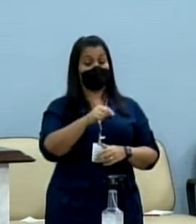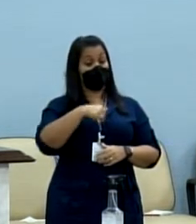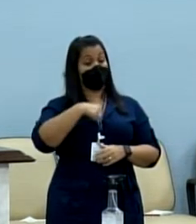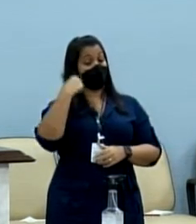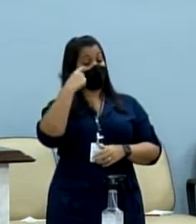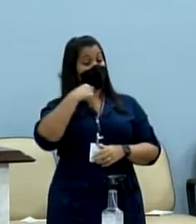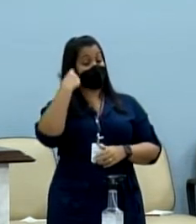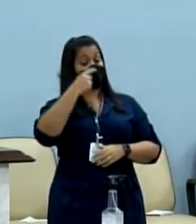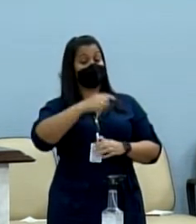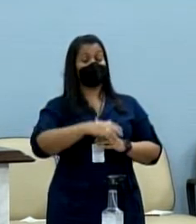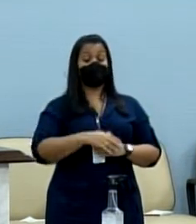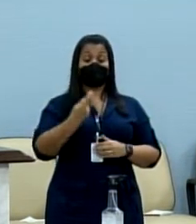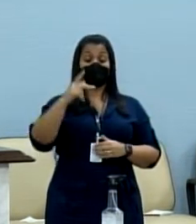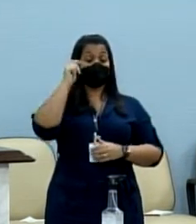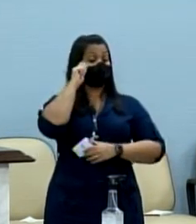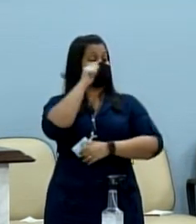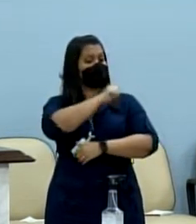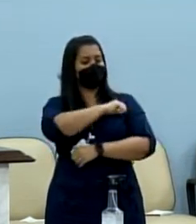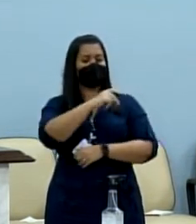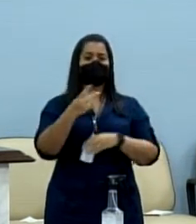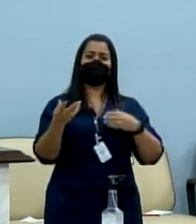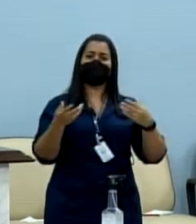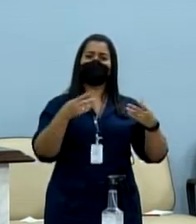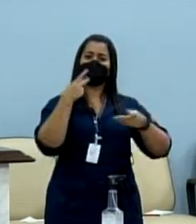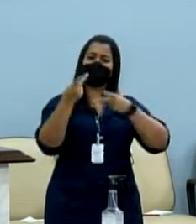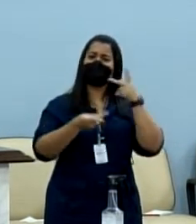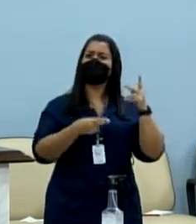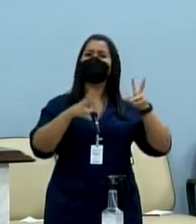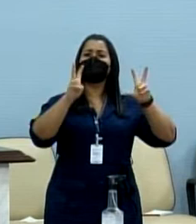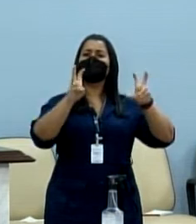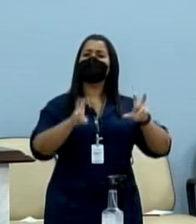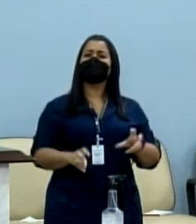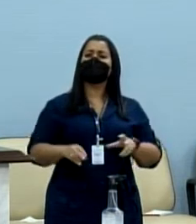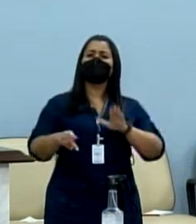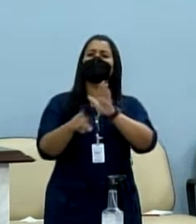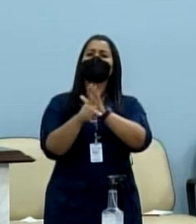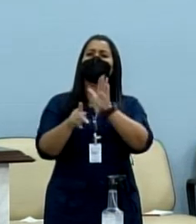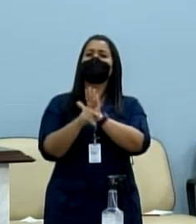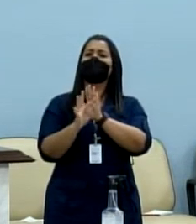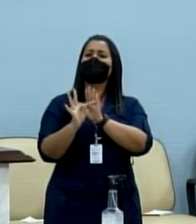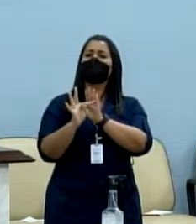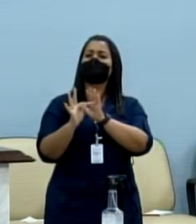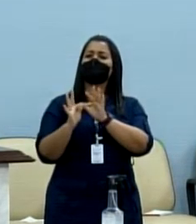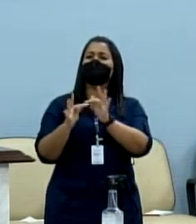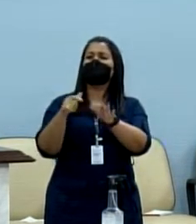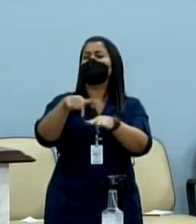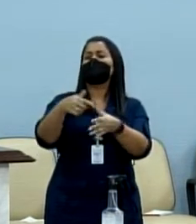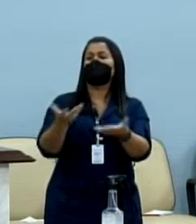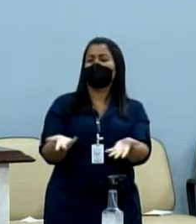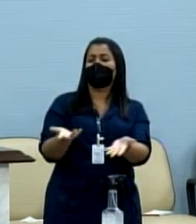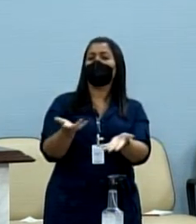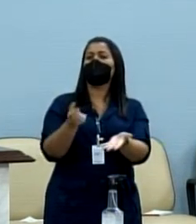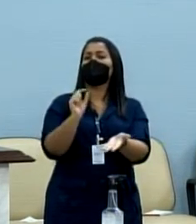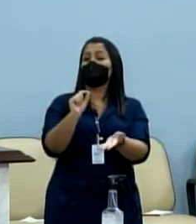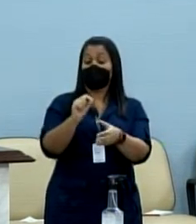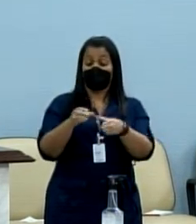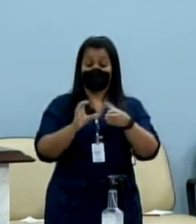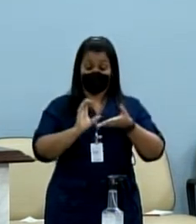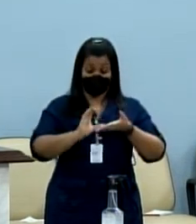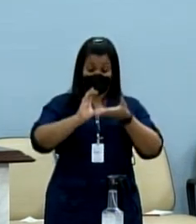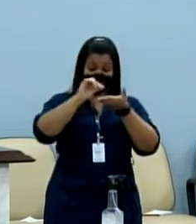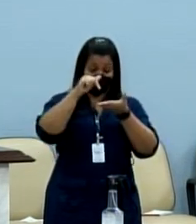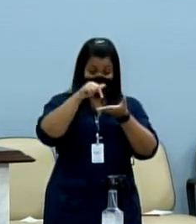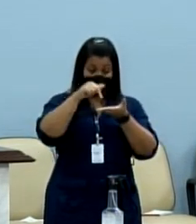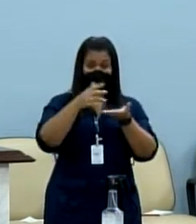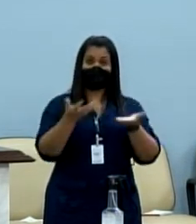e, falando um pouco sobre alguns aspectos técnicos, de maneira bastante breve, o Conselho terá um caráter